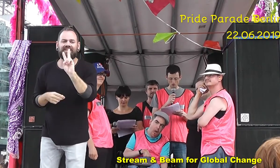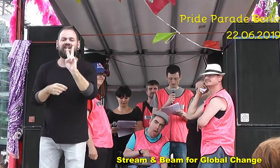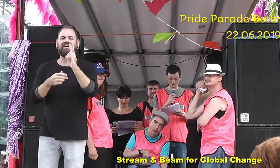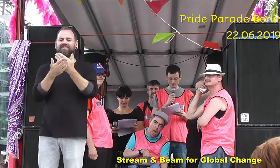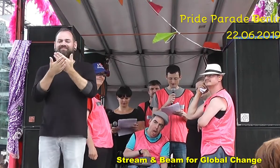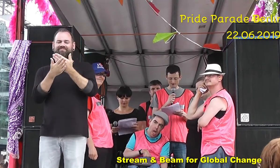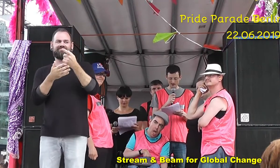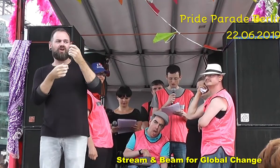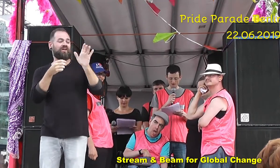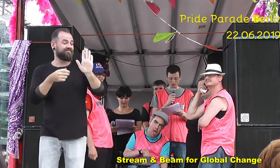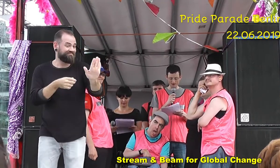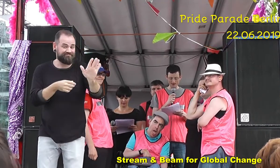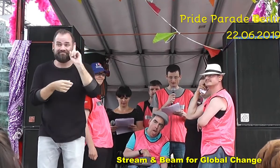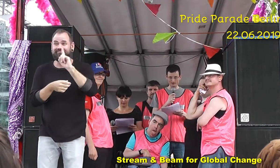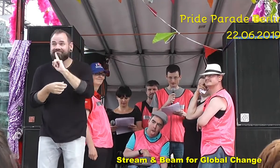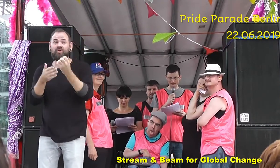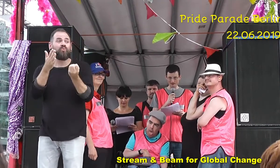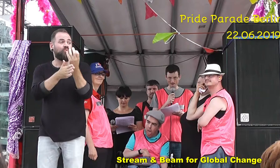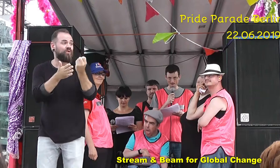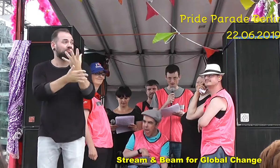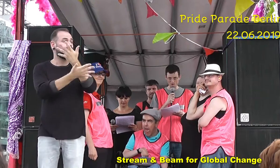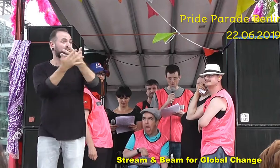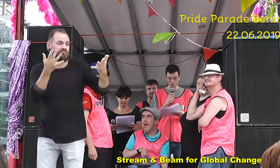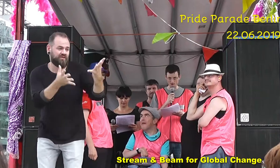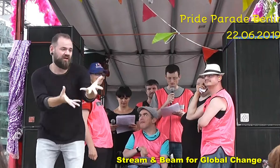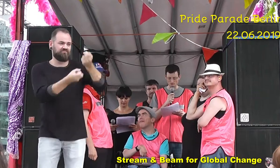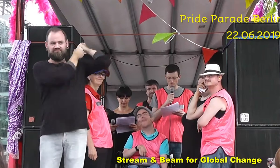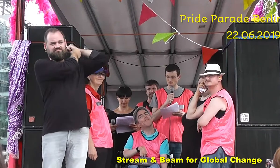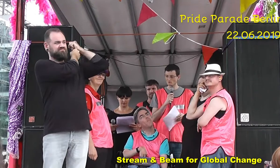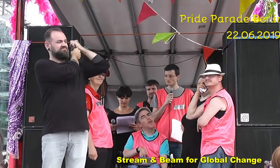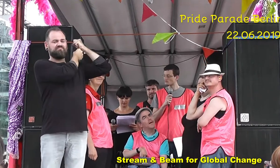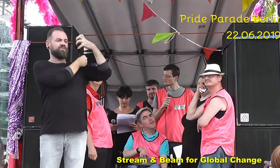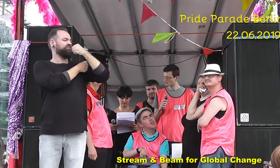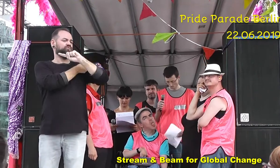Und sie nehmen ihnen auch die Möglichkeit, ihre Gedanken auszudrücken.